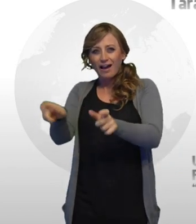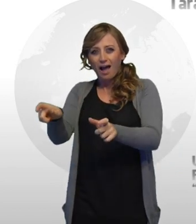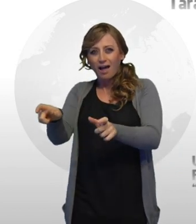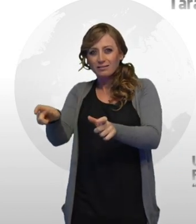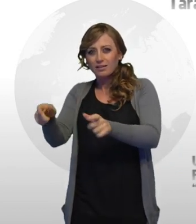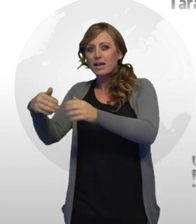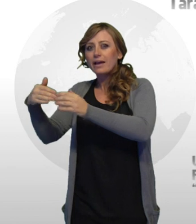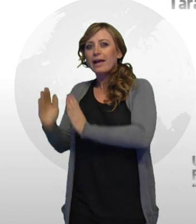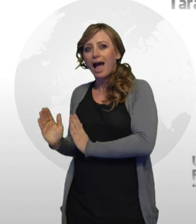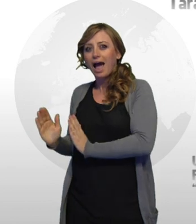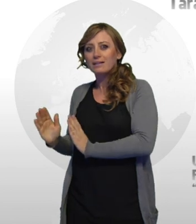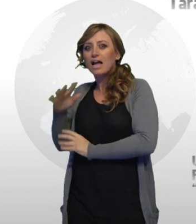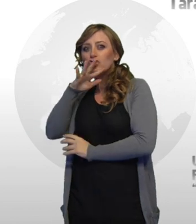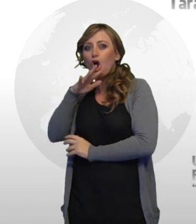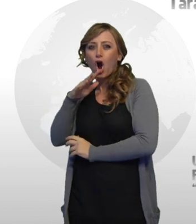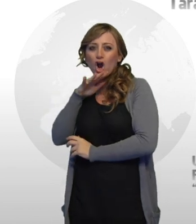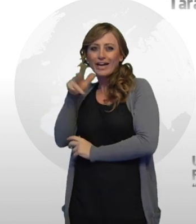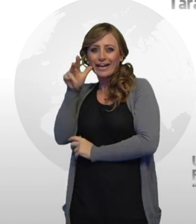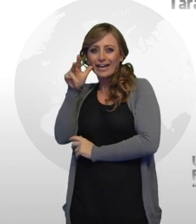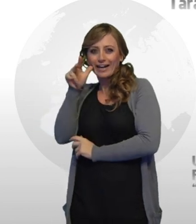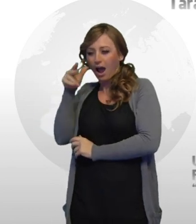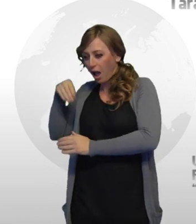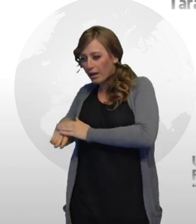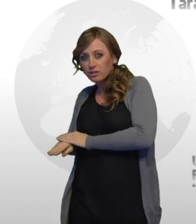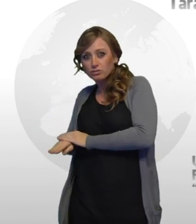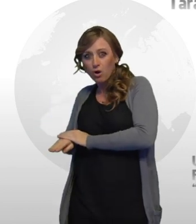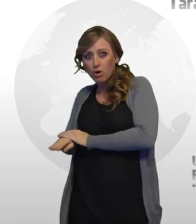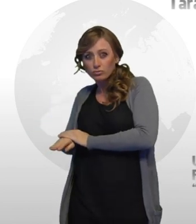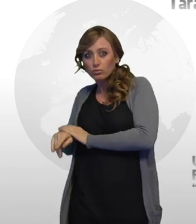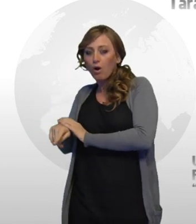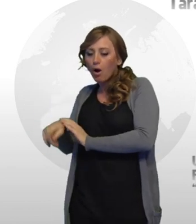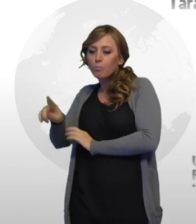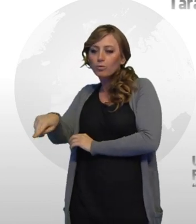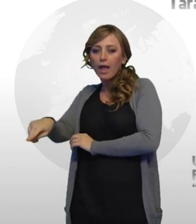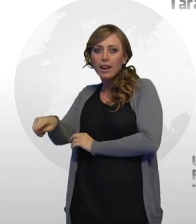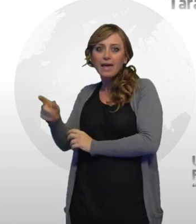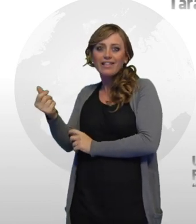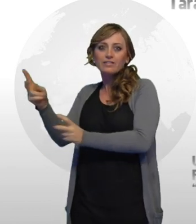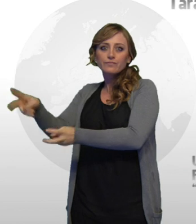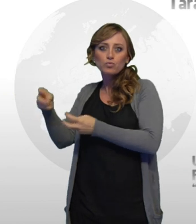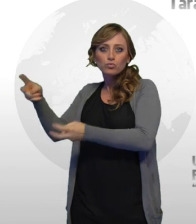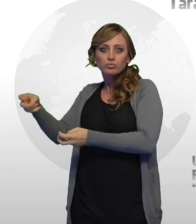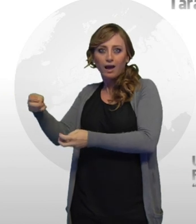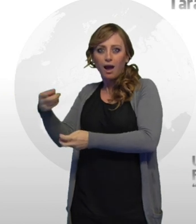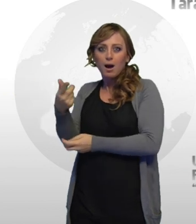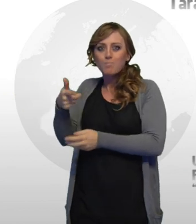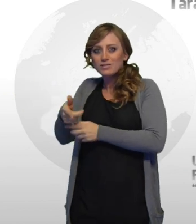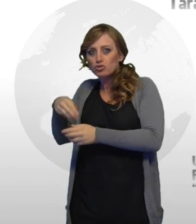illeciti. L'autorità giudiziaria ha inoltre disposto il sequestro preventivo di